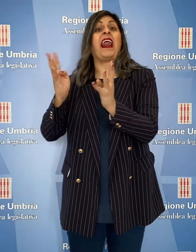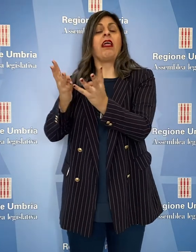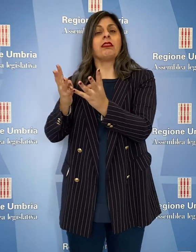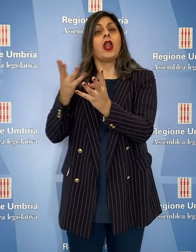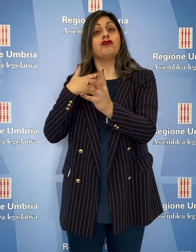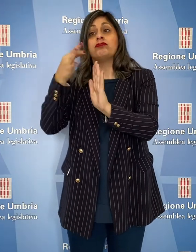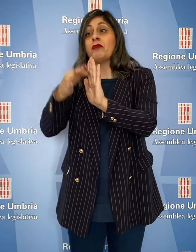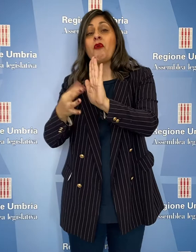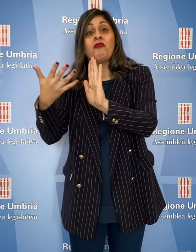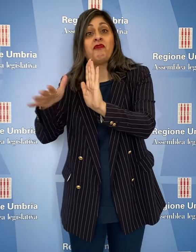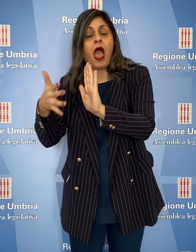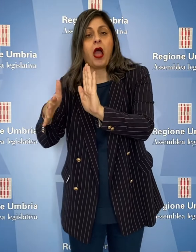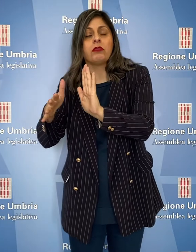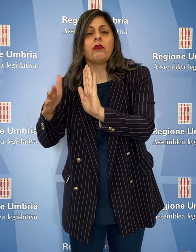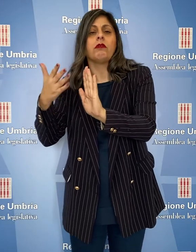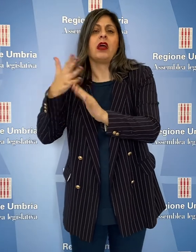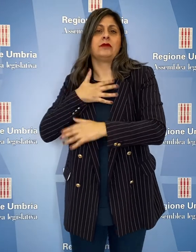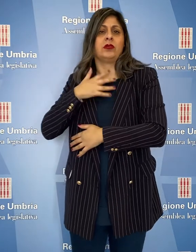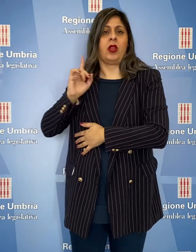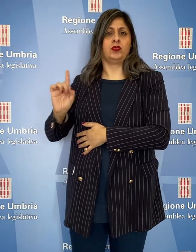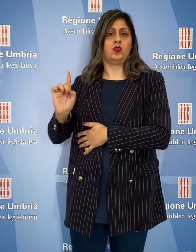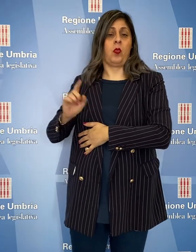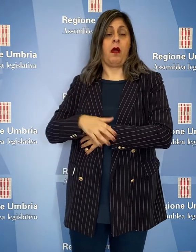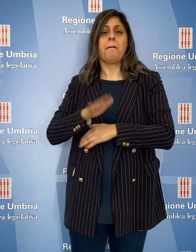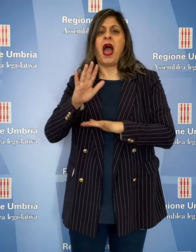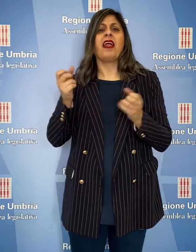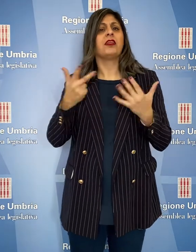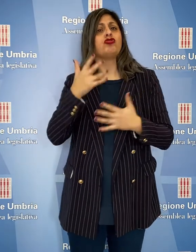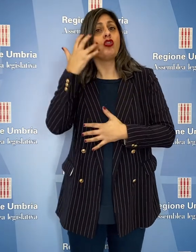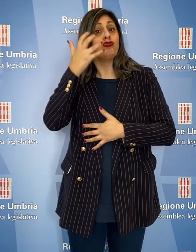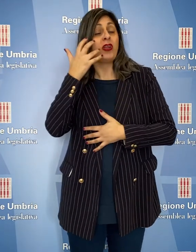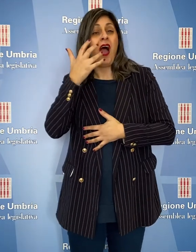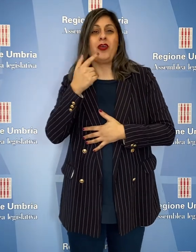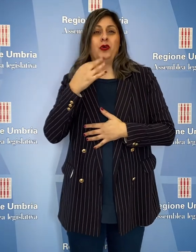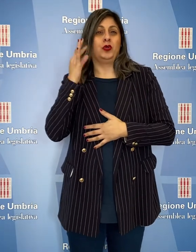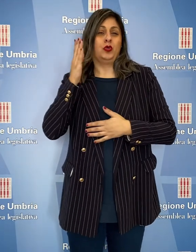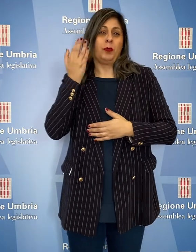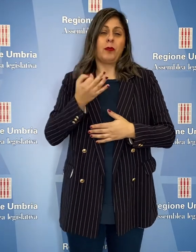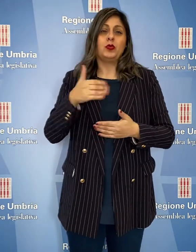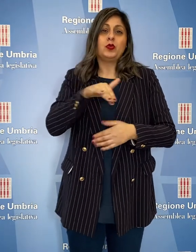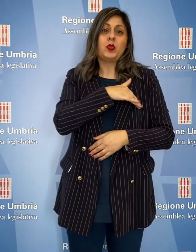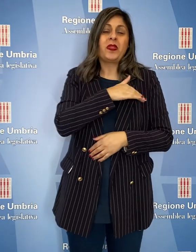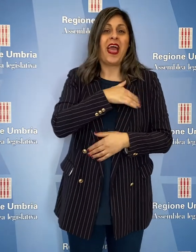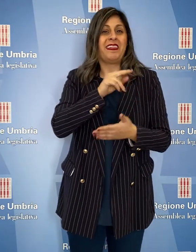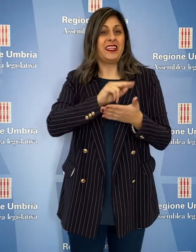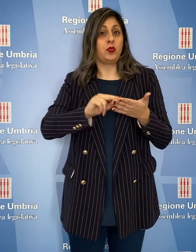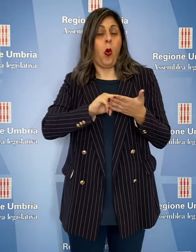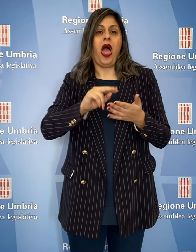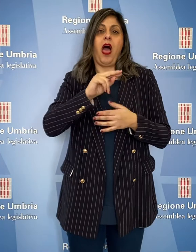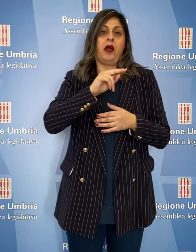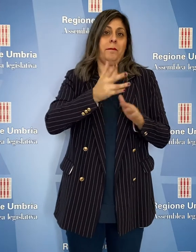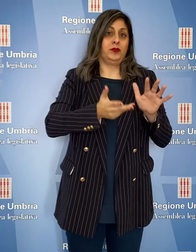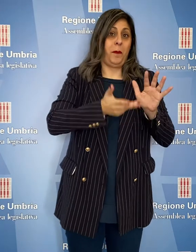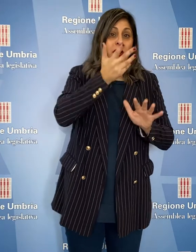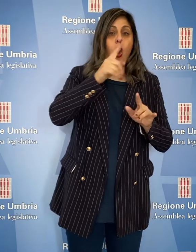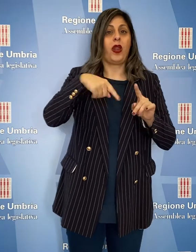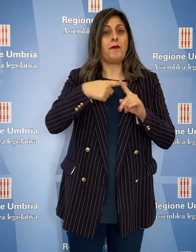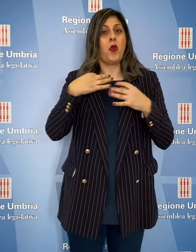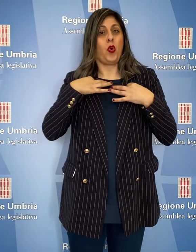Comunque, dal 18 gennaio, gli studenti delle scuole secondarie, anche dei convitti, il personale